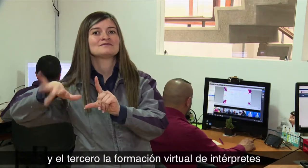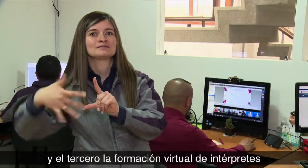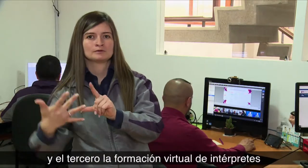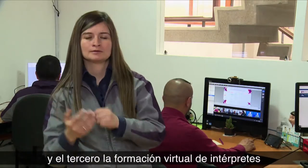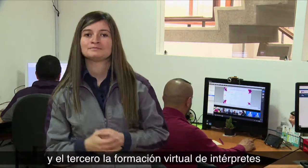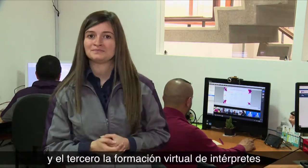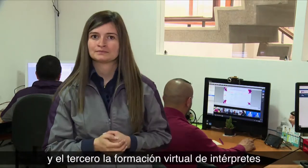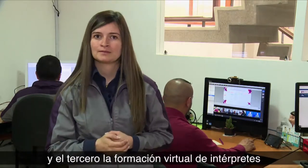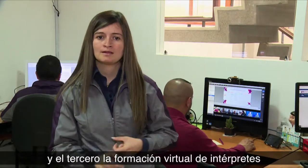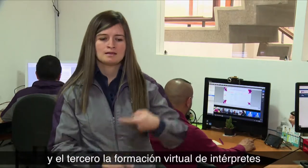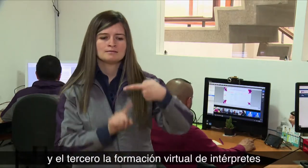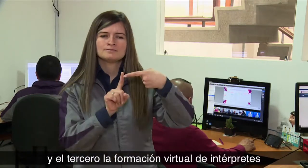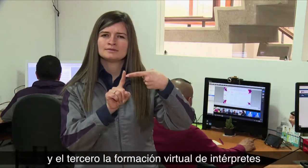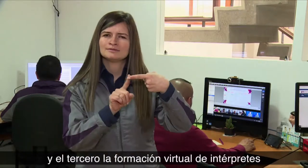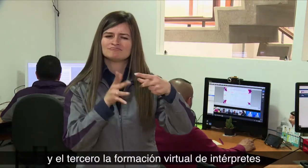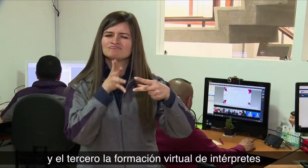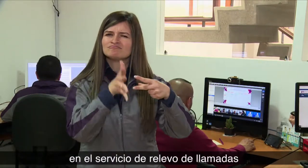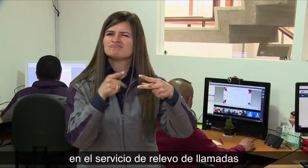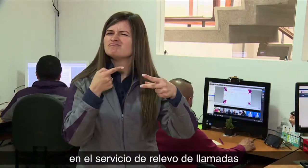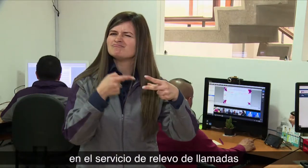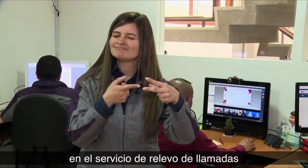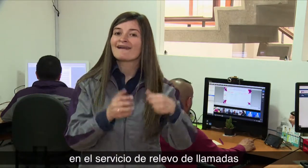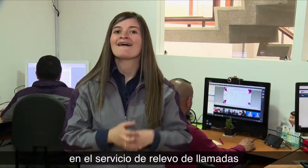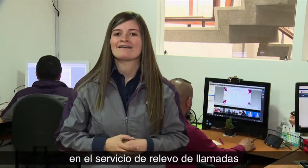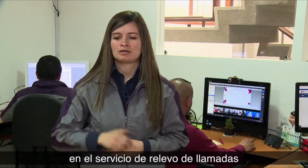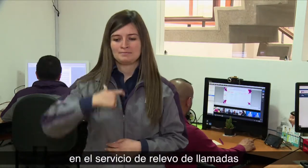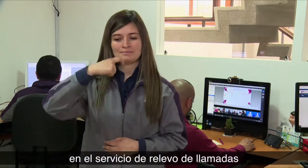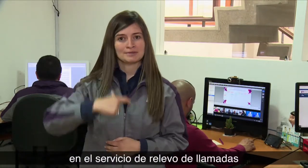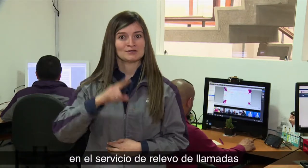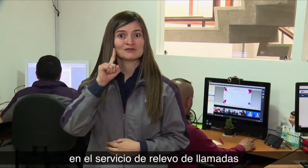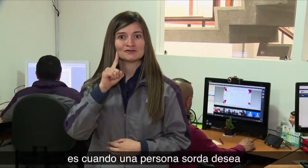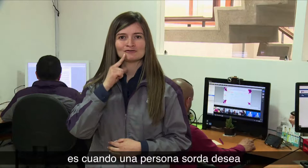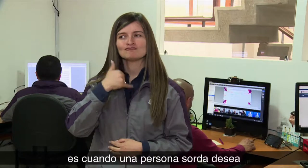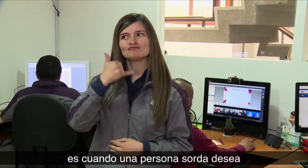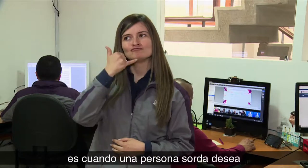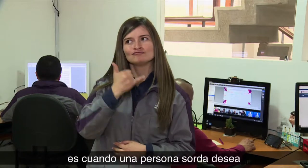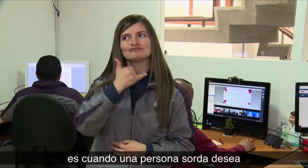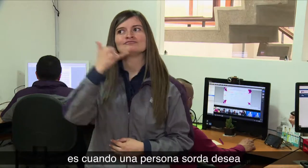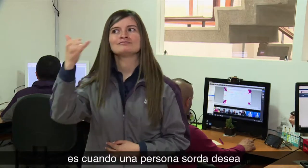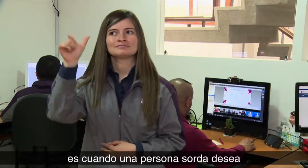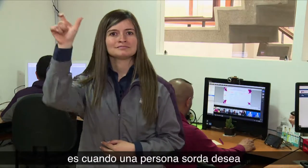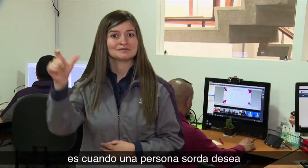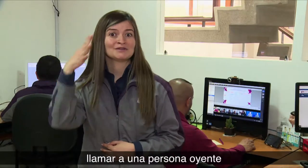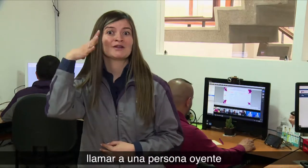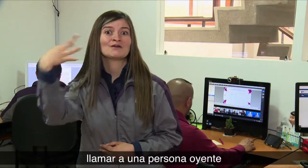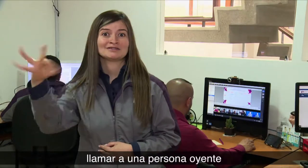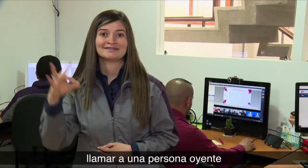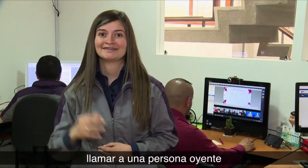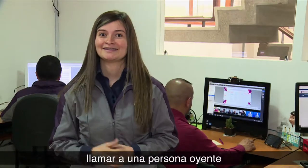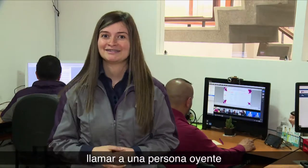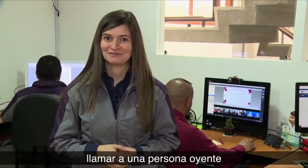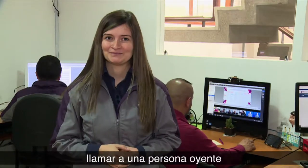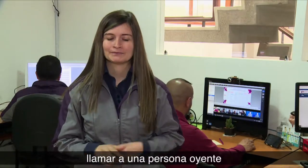formación virtual de intérpretes. En el servicio de relevo de llamadas es cuando una persona sorda desea llamar a una persona oyente.